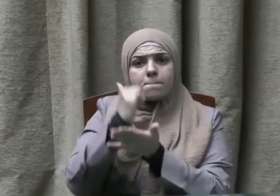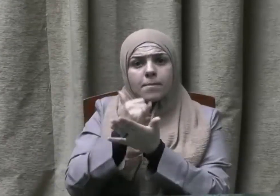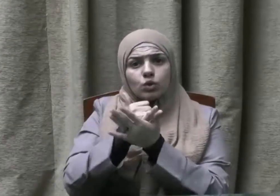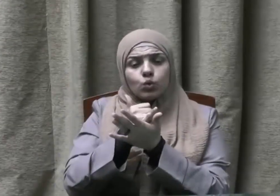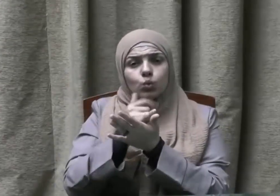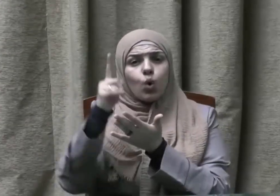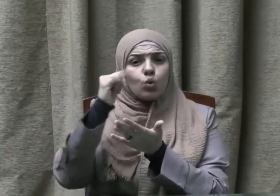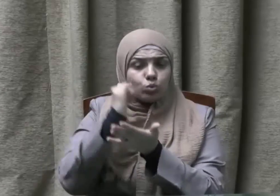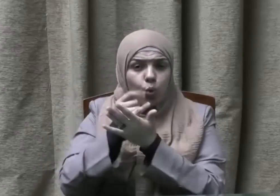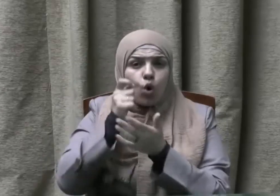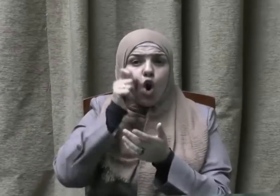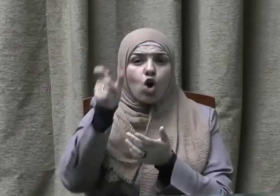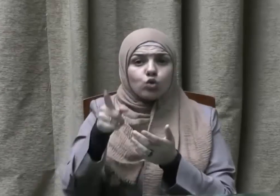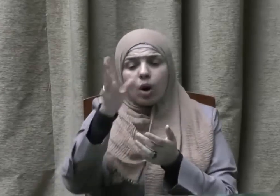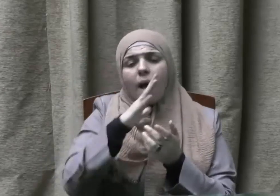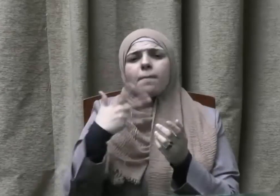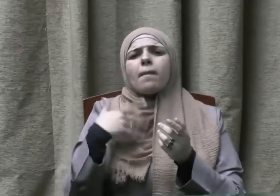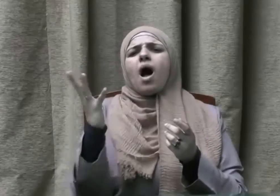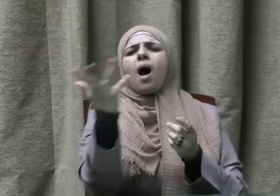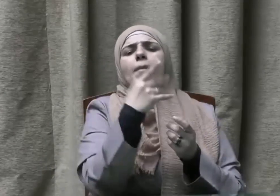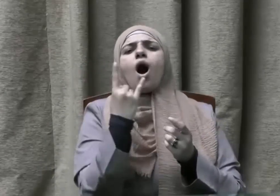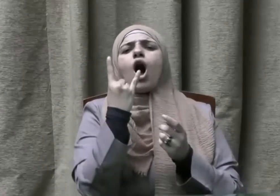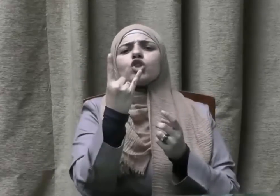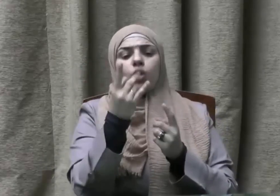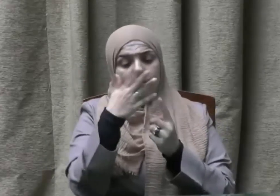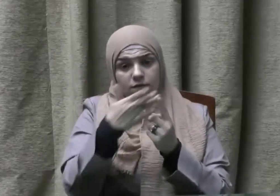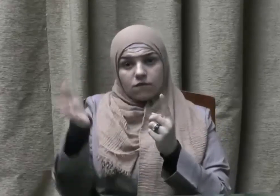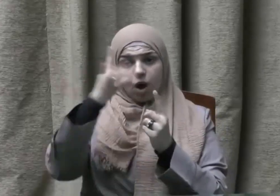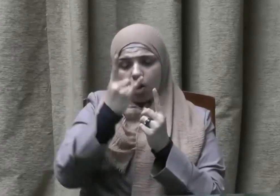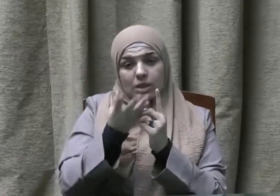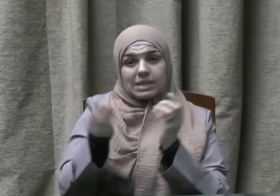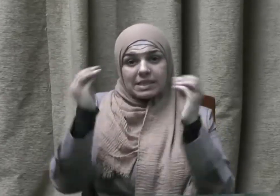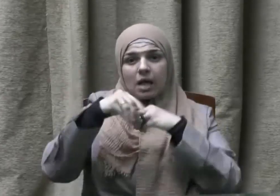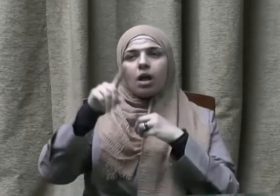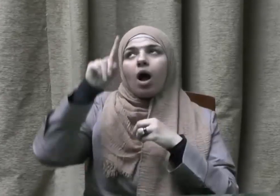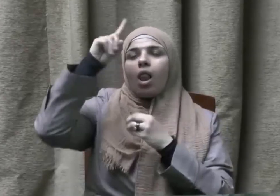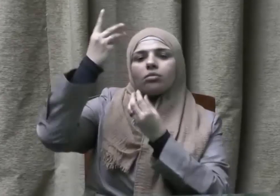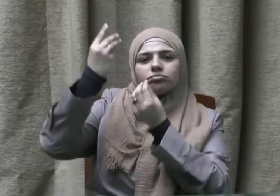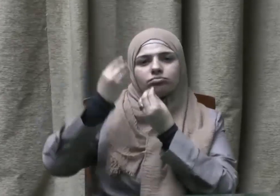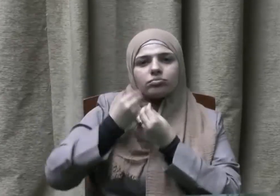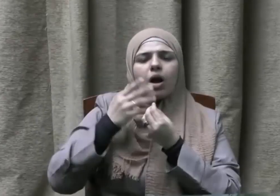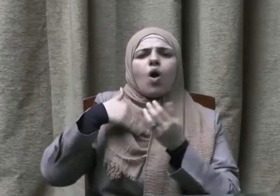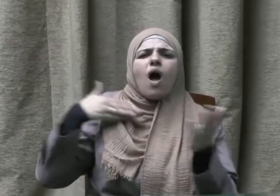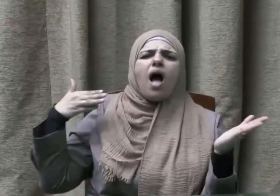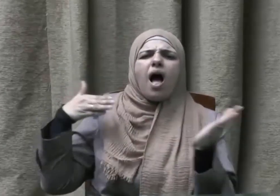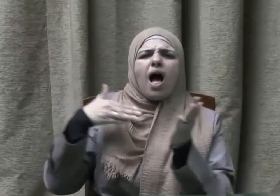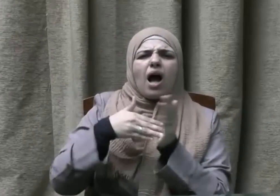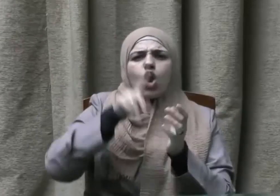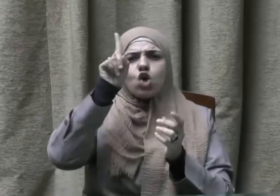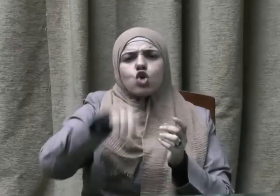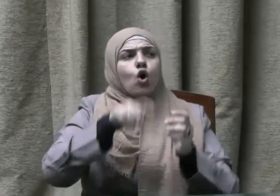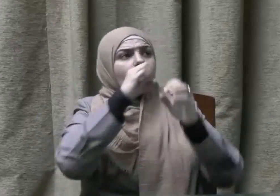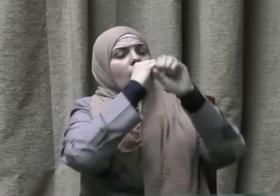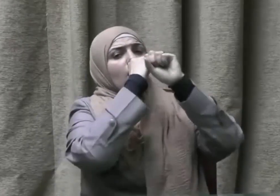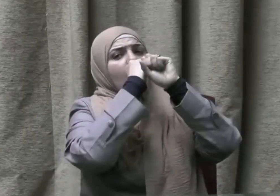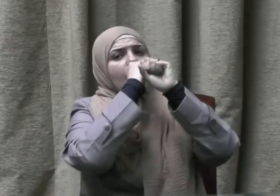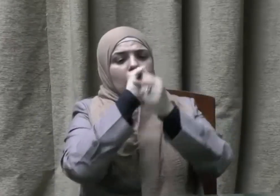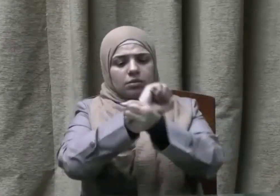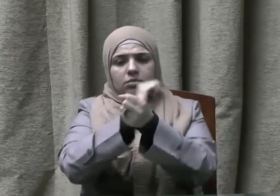أمر عشرة فما فوق ذلك إلا أتى الله مغلولا يوم القيامة يده إلى عنقه